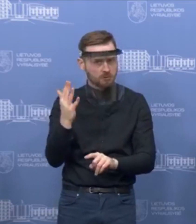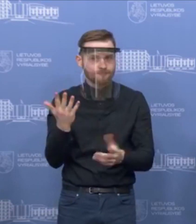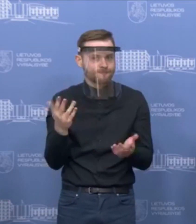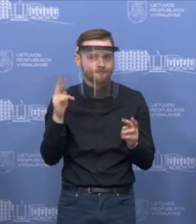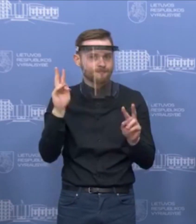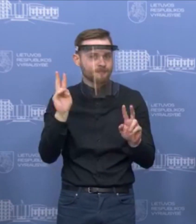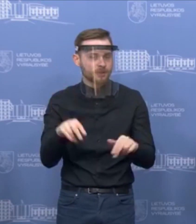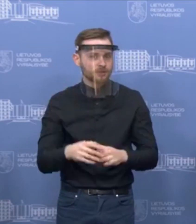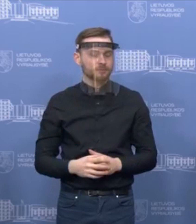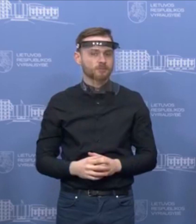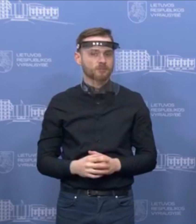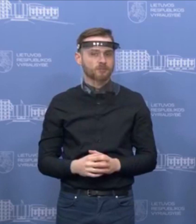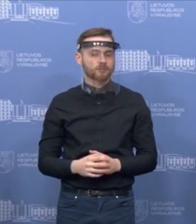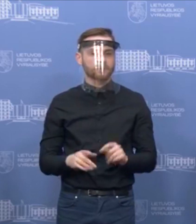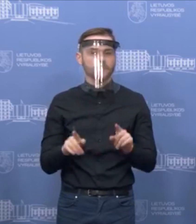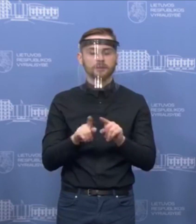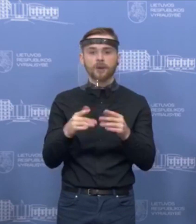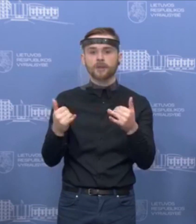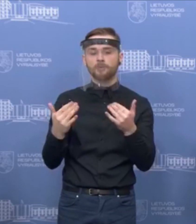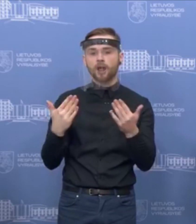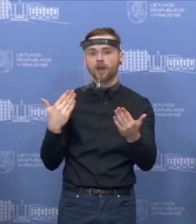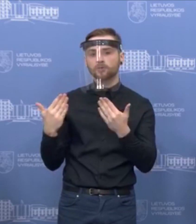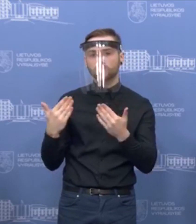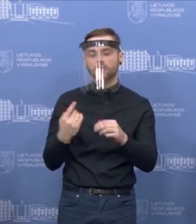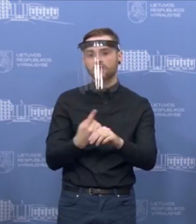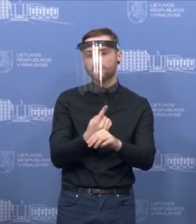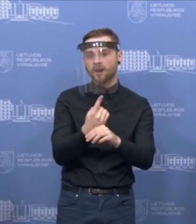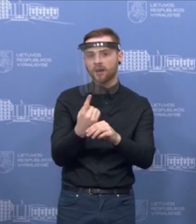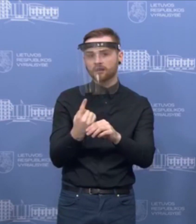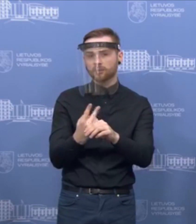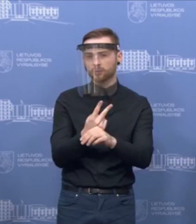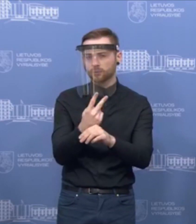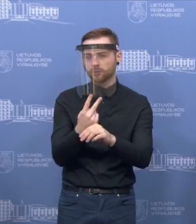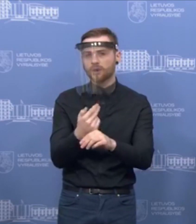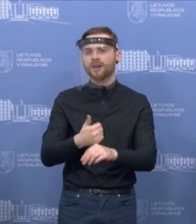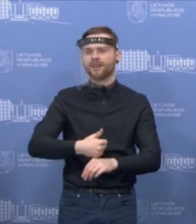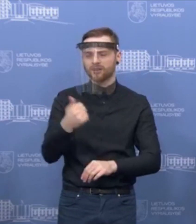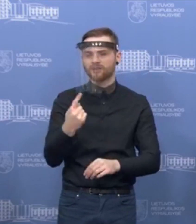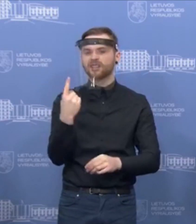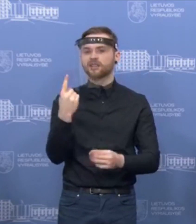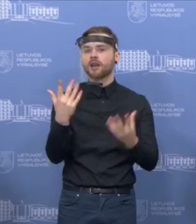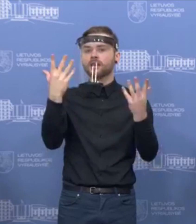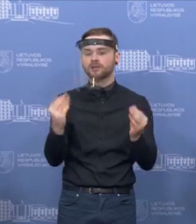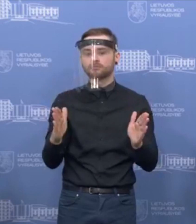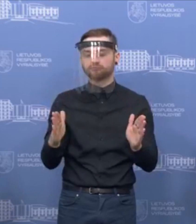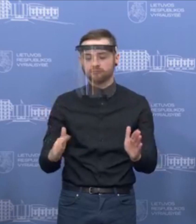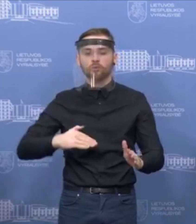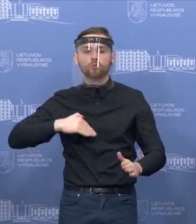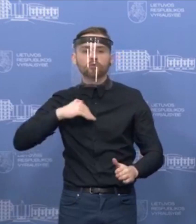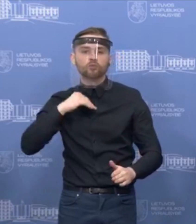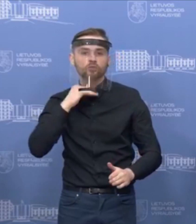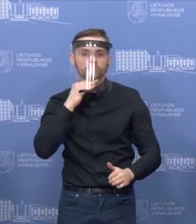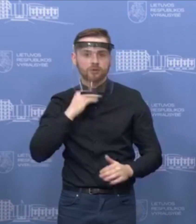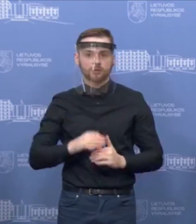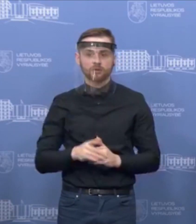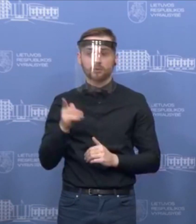dabar atrodo, kad vis dėl to keleto valandų, o daugiausia paros laikotarpio užtenka, kad jeigu jūs